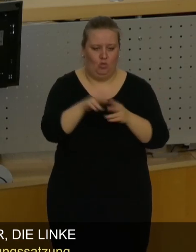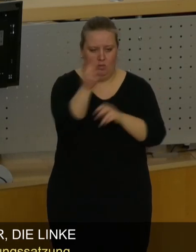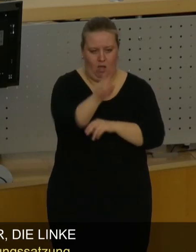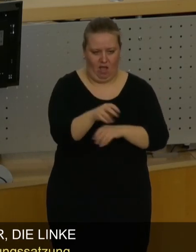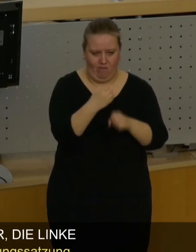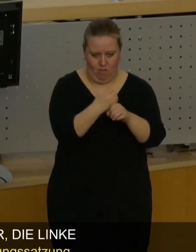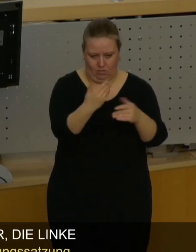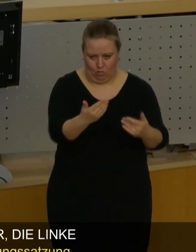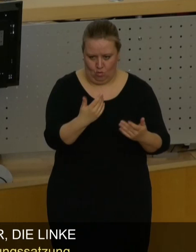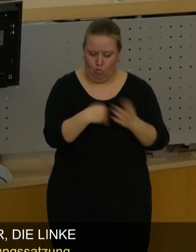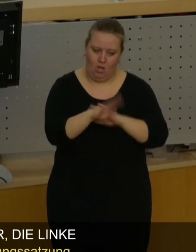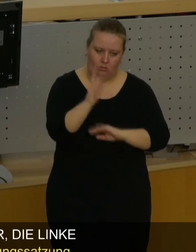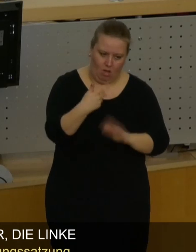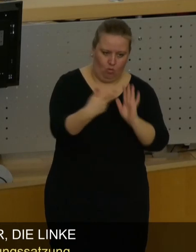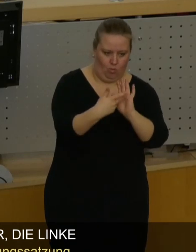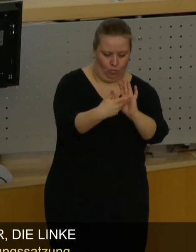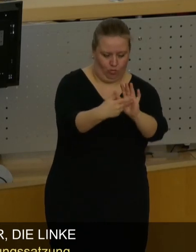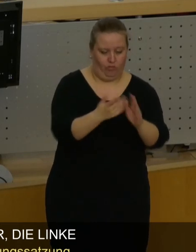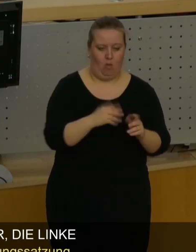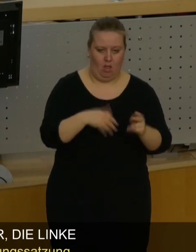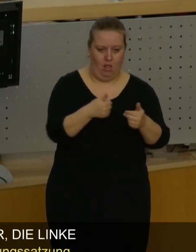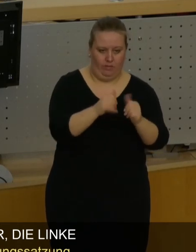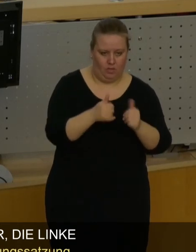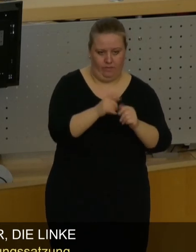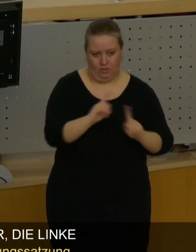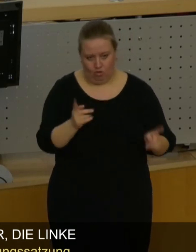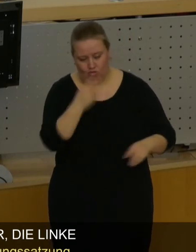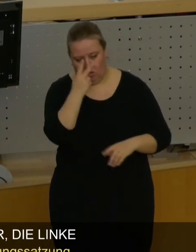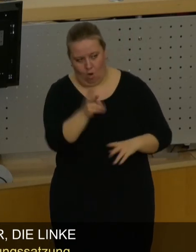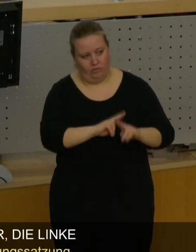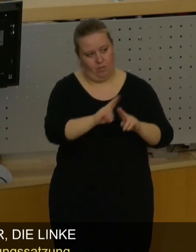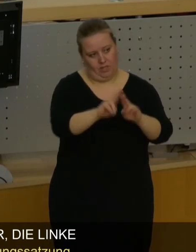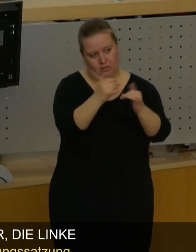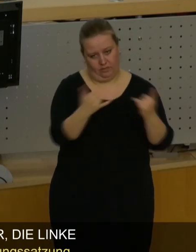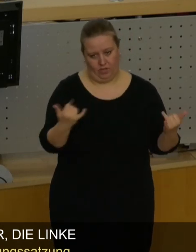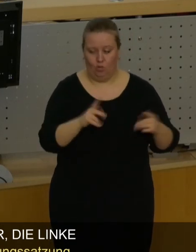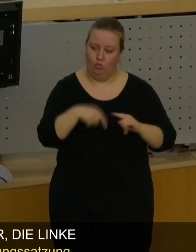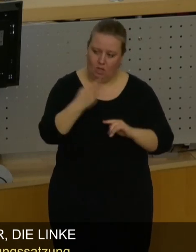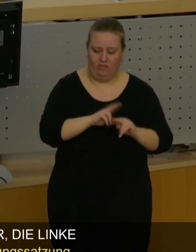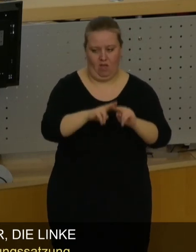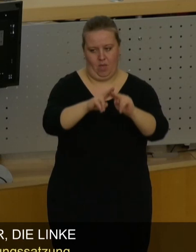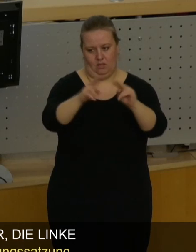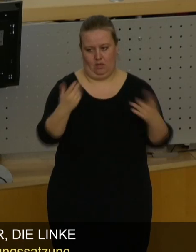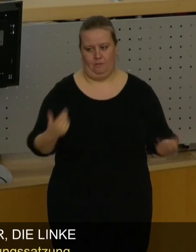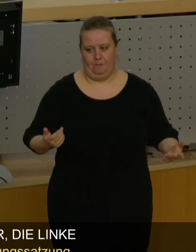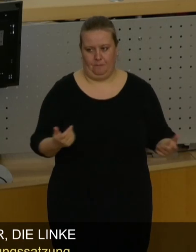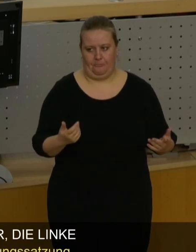macht. Er sagt, wir überprüfen das regelmäßig. Wir gucken, was lässt sich daran verbessern. Und dann verbessern wir es.